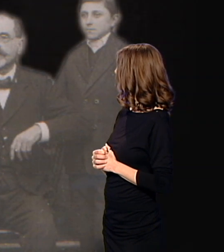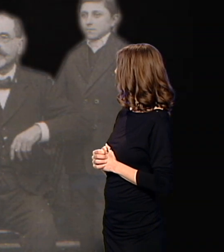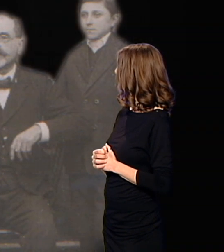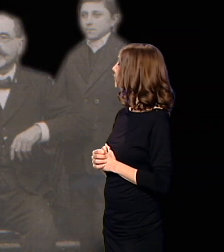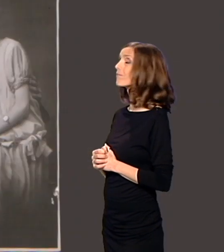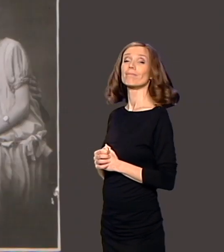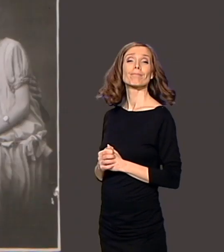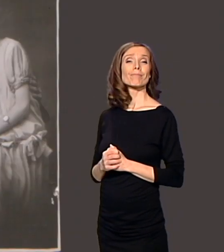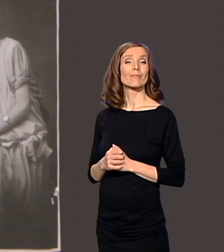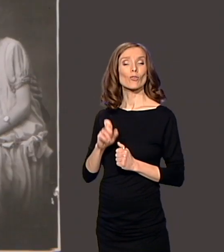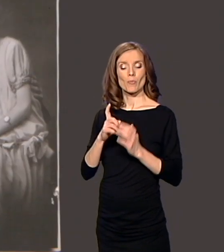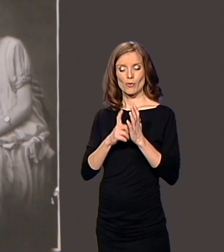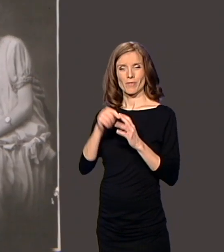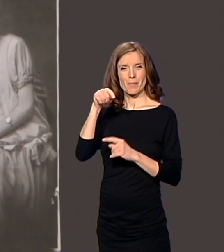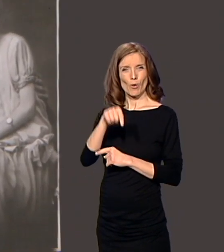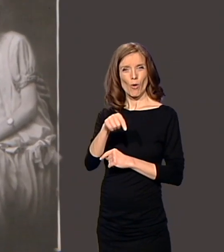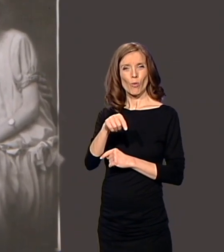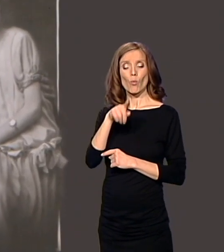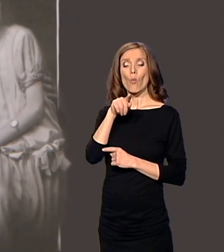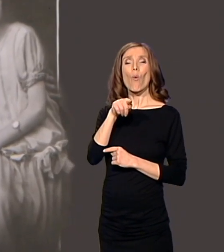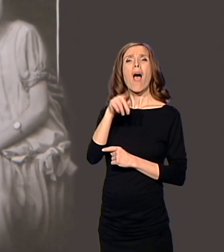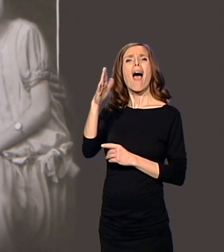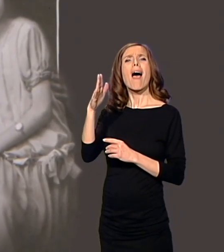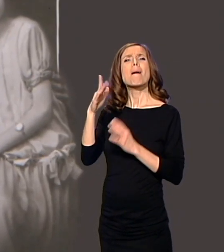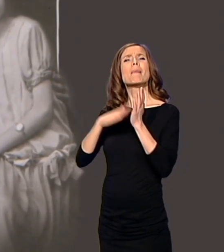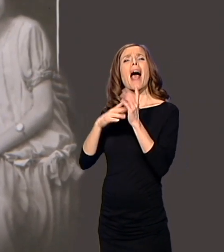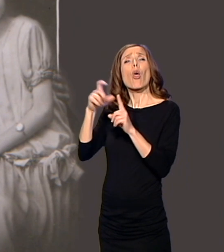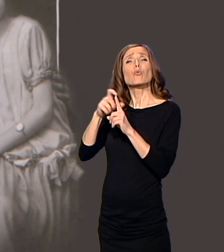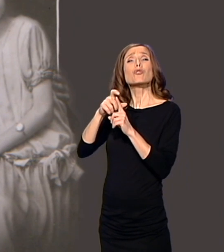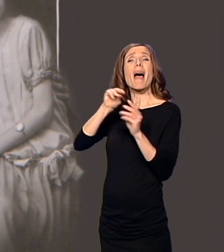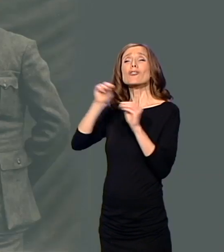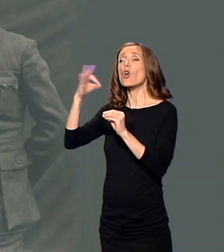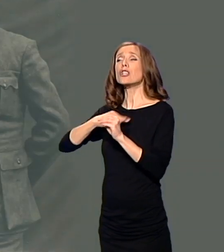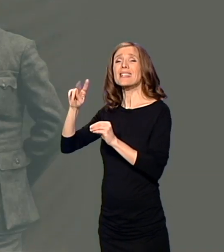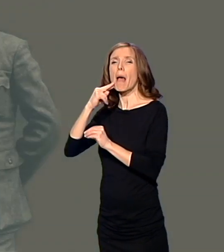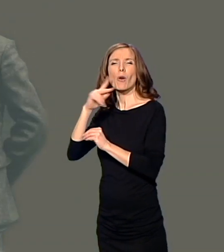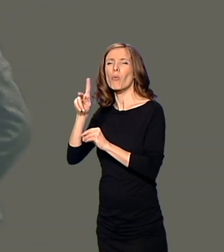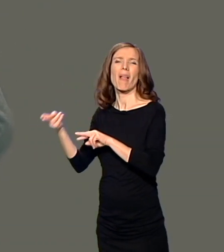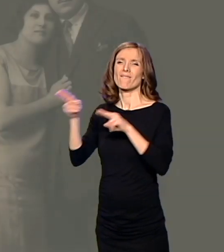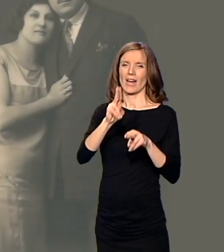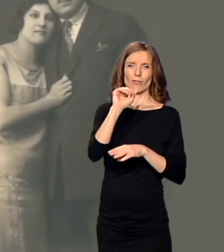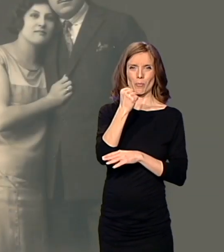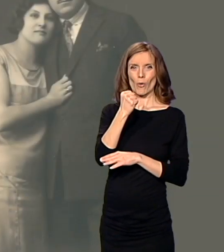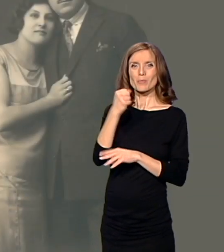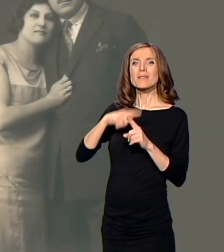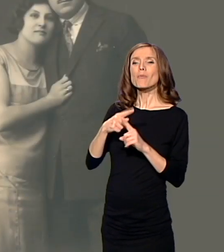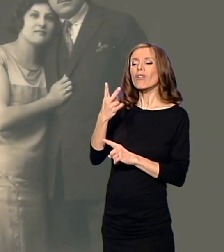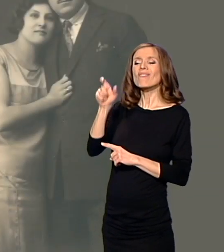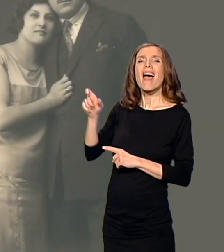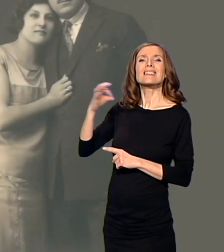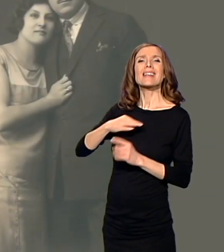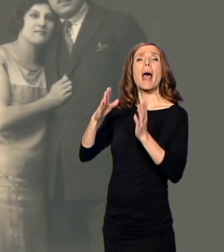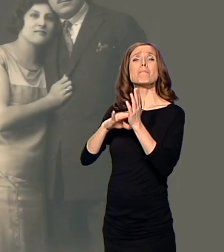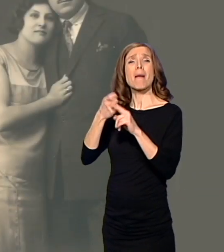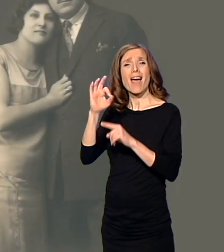Umeđu vremenu u Požarevac se isprohuplja vraća Mihajlo Dušmanić. Dva njegova sina, Marko i Dragoslav, kao vojnici,